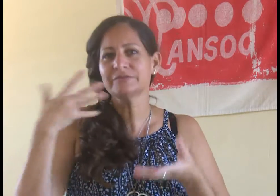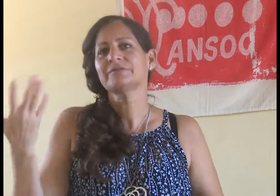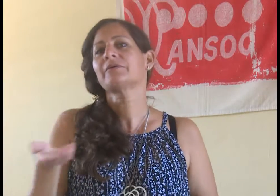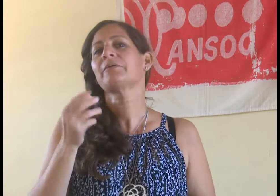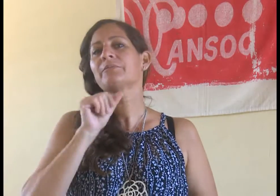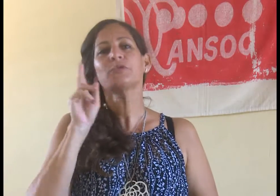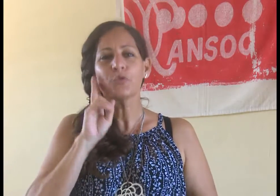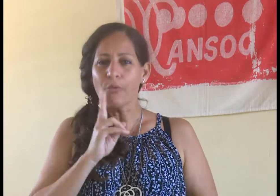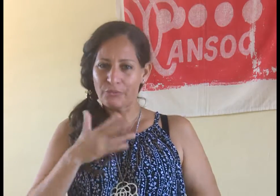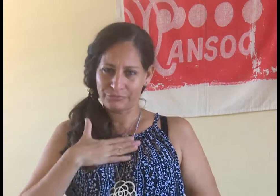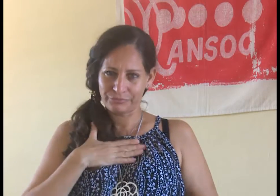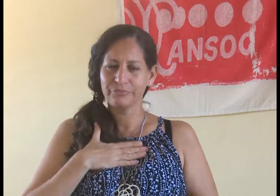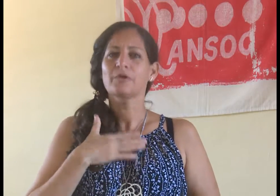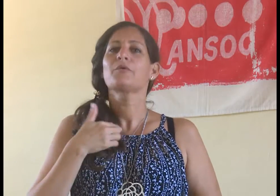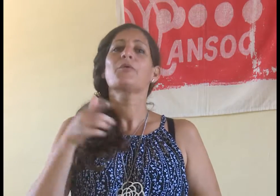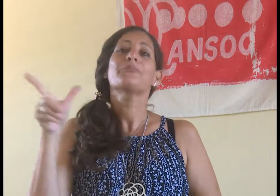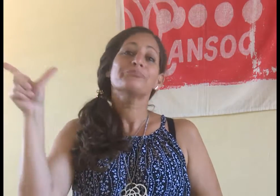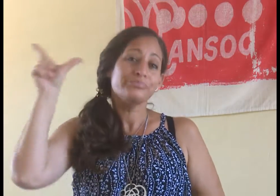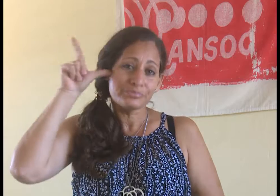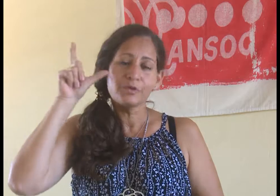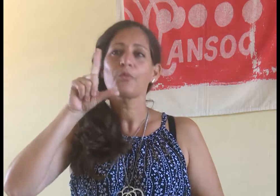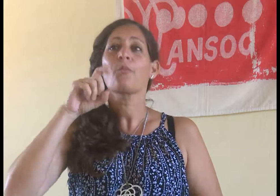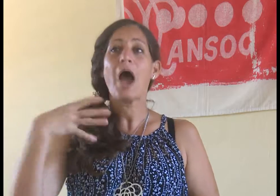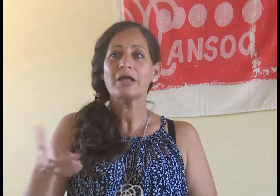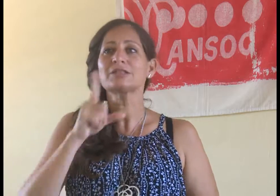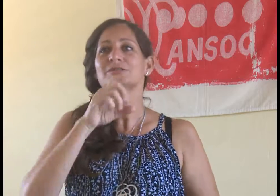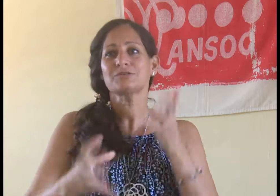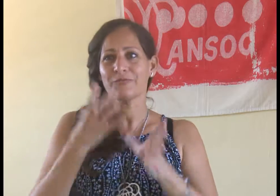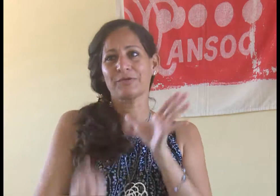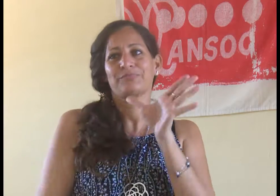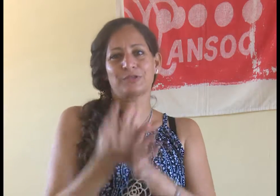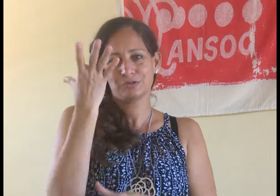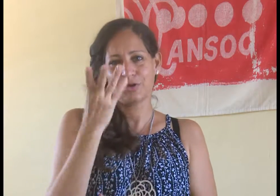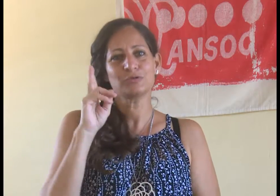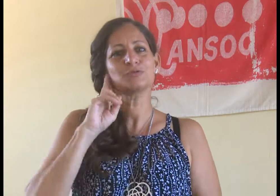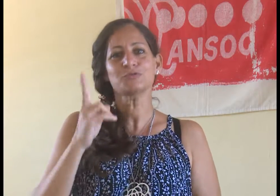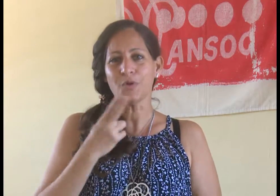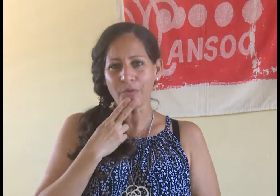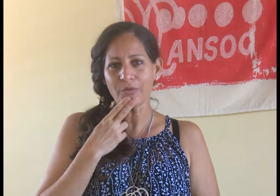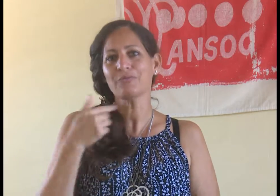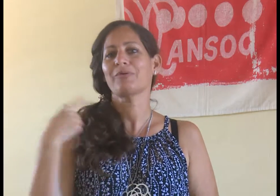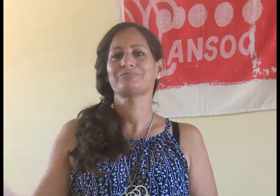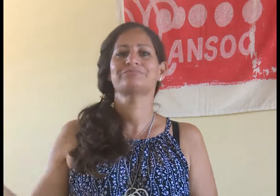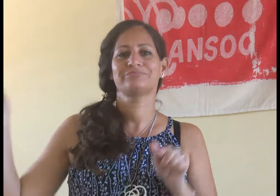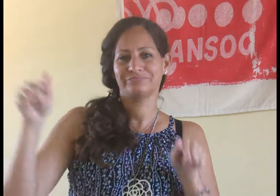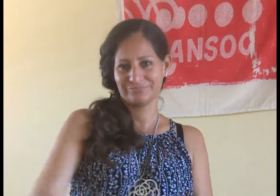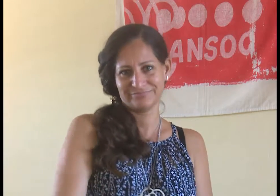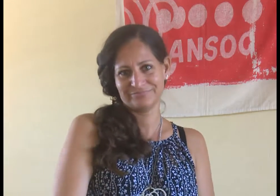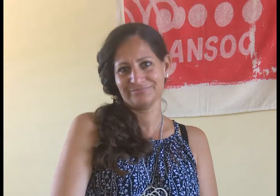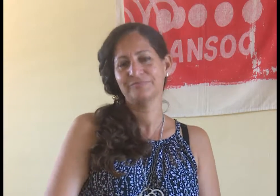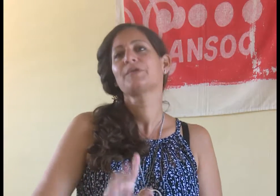tener una hija sorda, se enteraron que en Cienfue existía la asociación de sordos, una escuela. Y